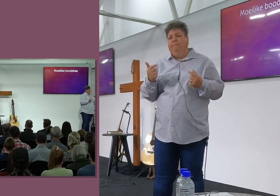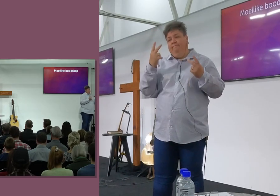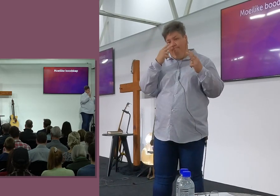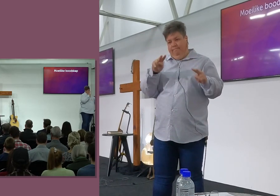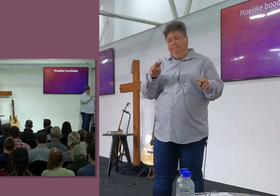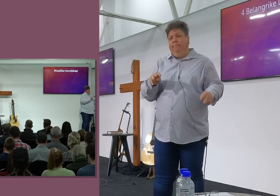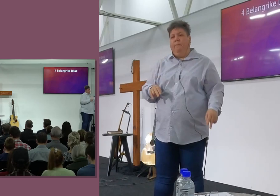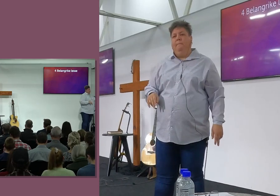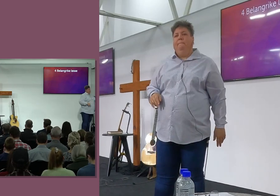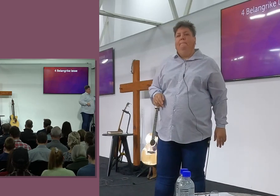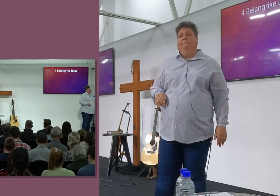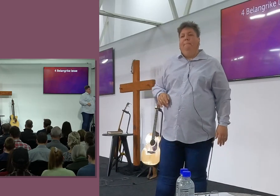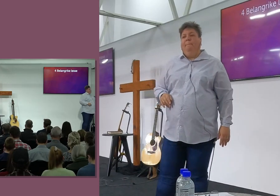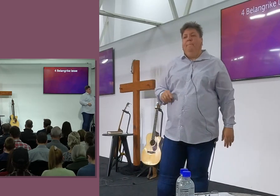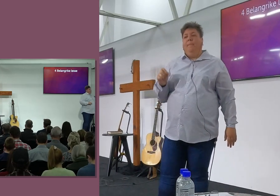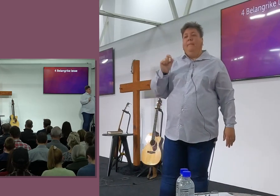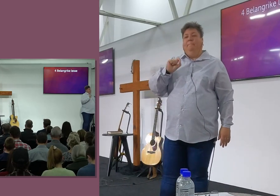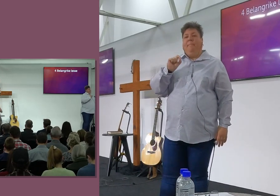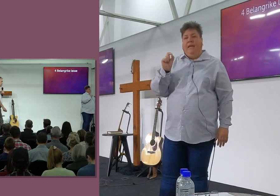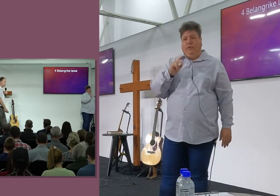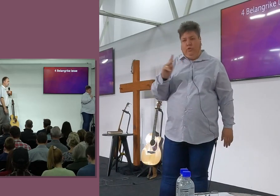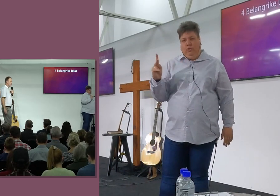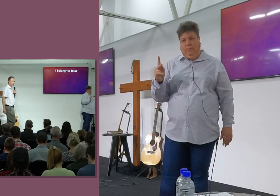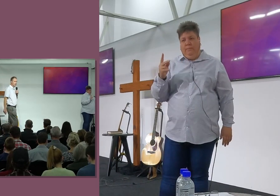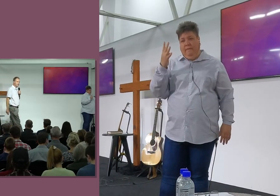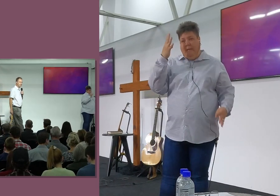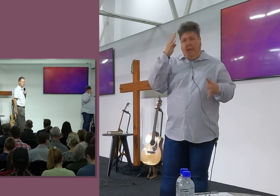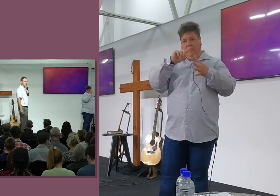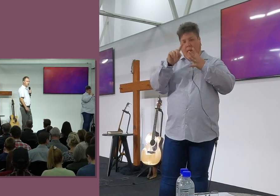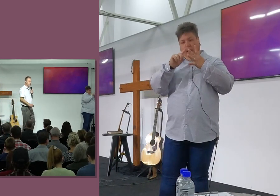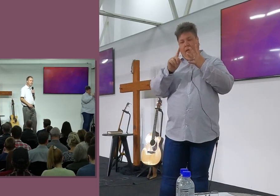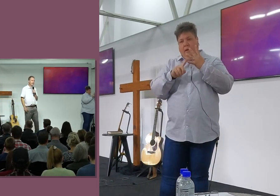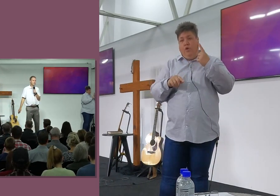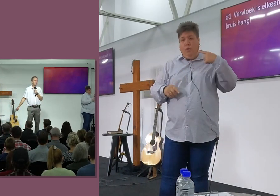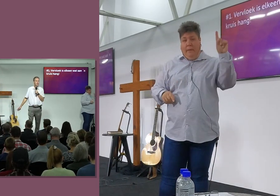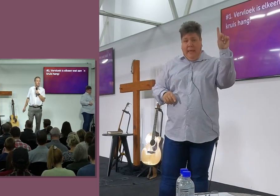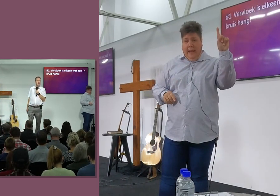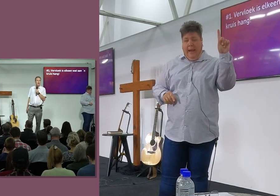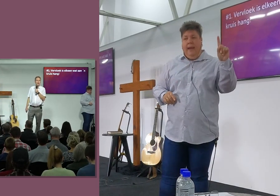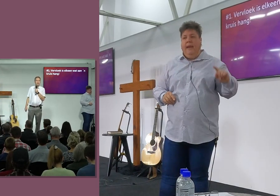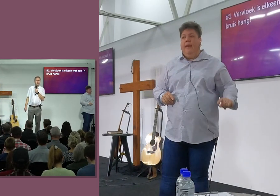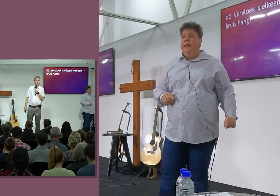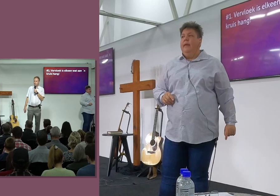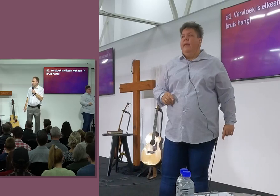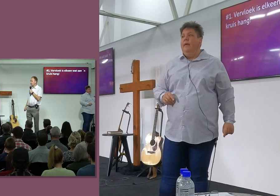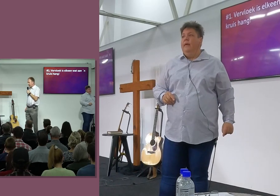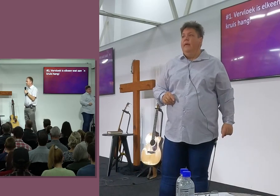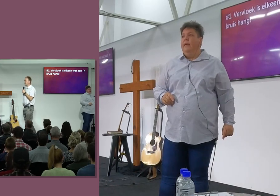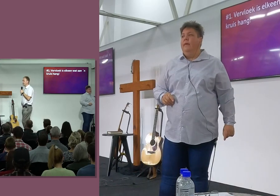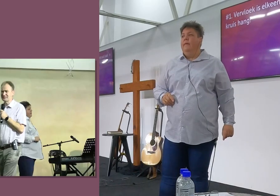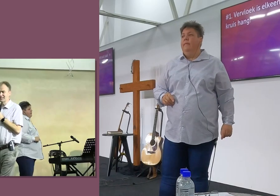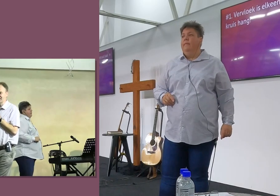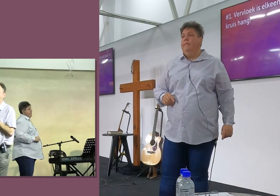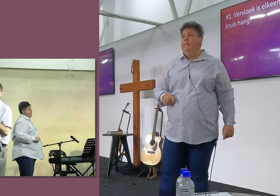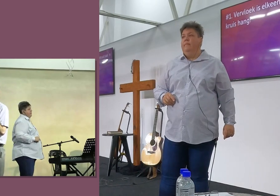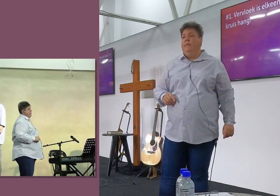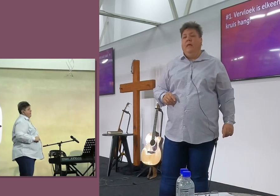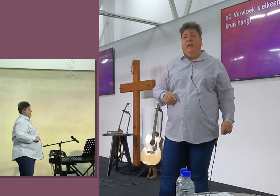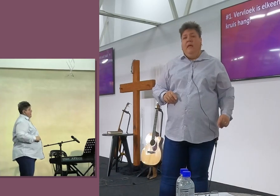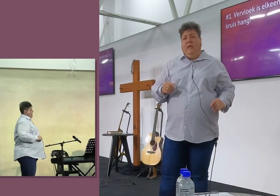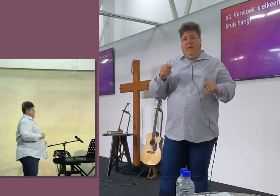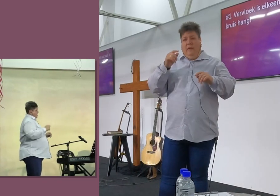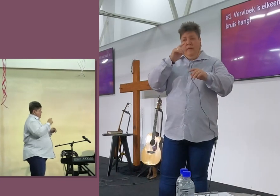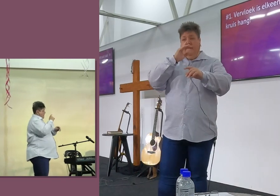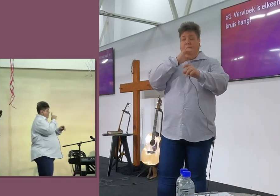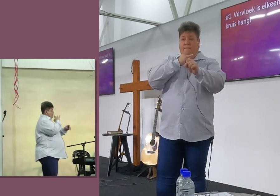jylle rechthaf hoor, Oké, Waarom jylle penne op, Hier is vier belangrike lesen, Nommer 1, Vervloek is elkeen wat in een kruis hang,